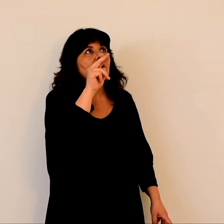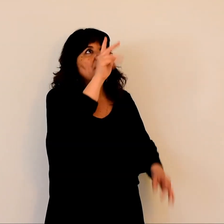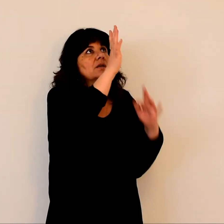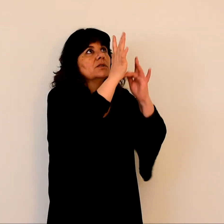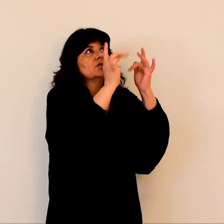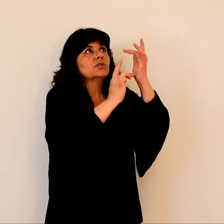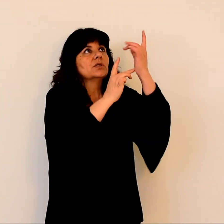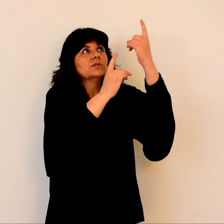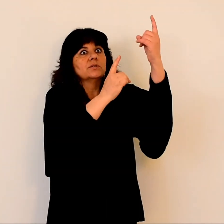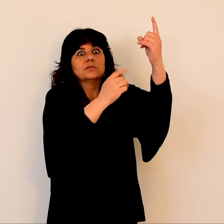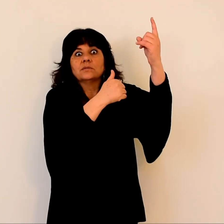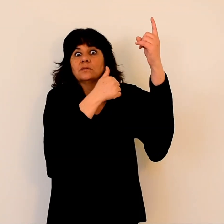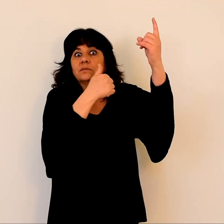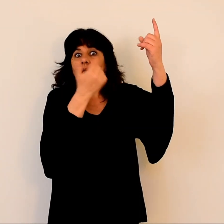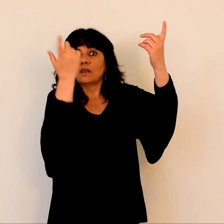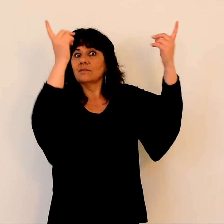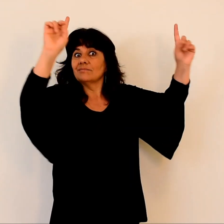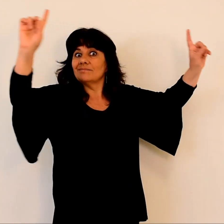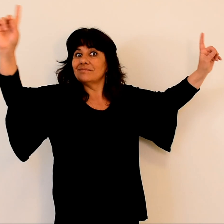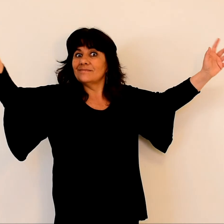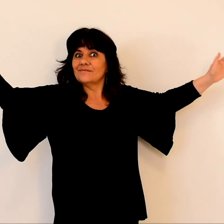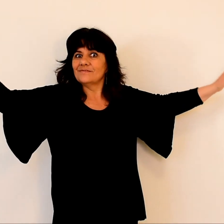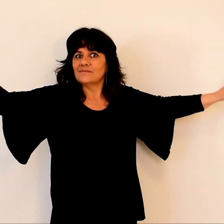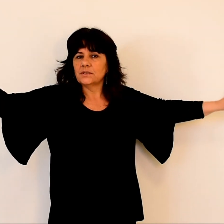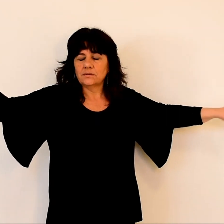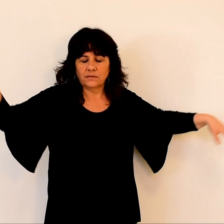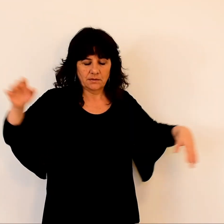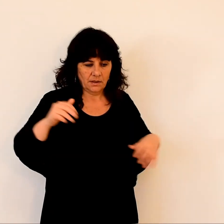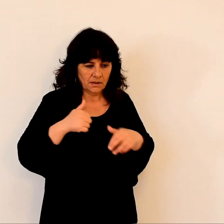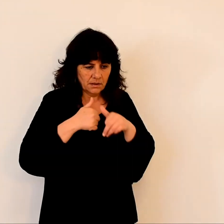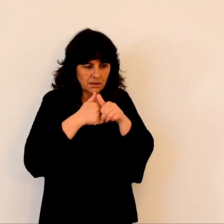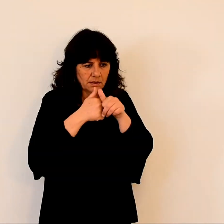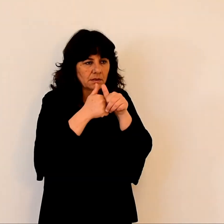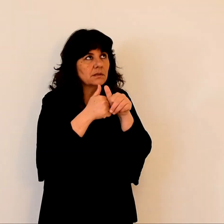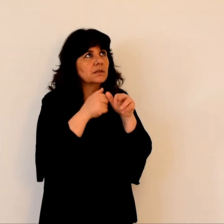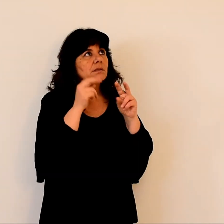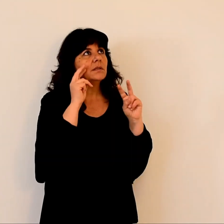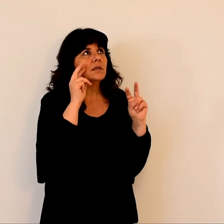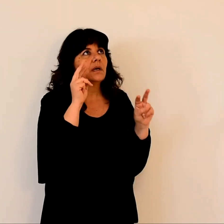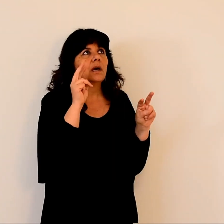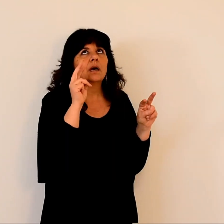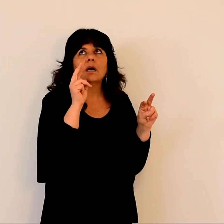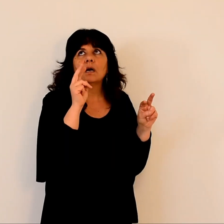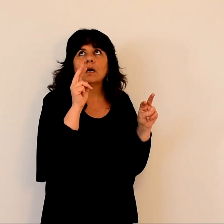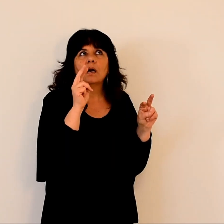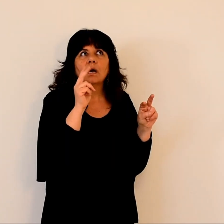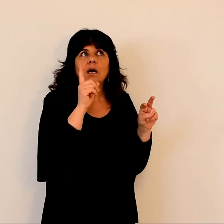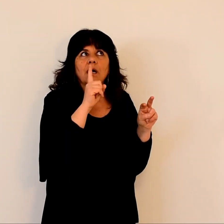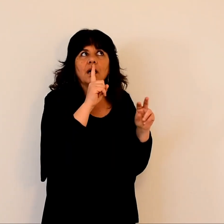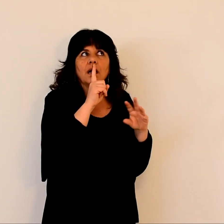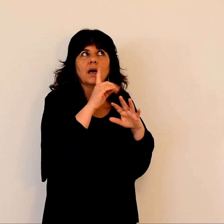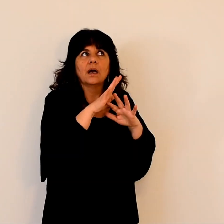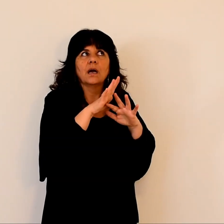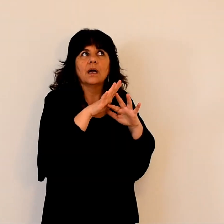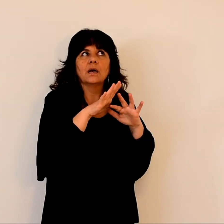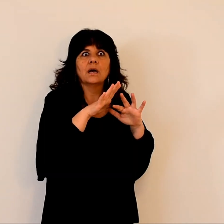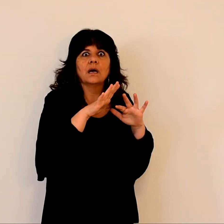Les disciples gardèrent le silence et en ces jours-là, ils ne rapportèrent à